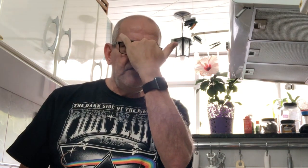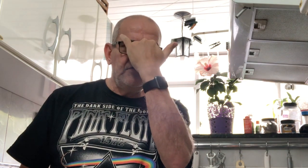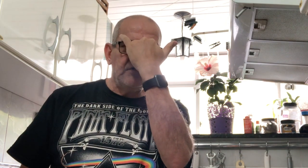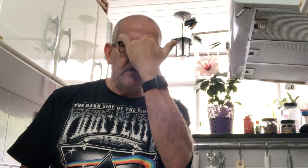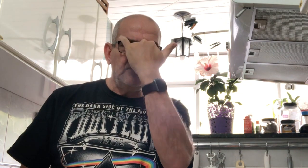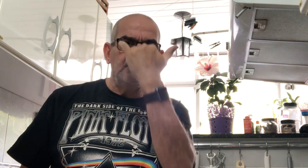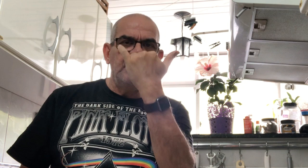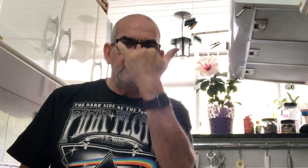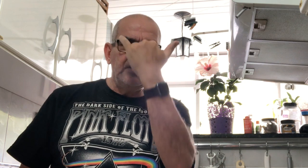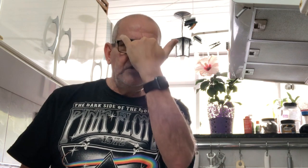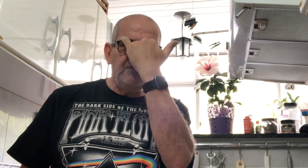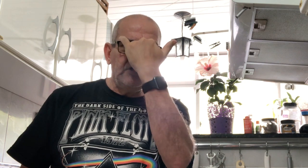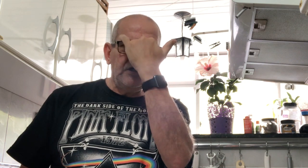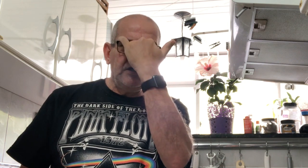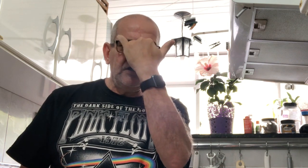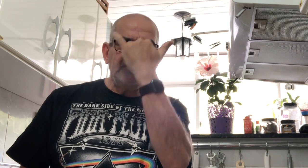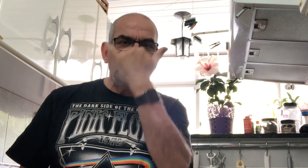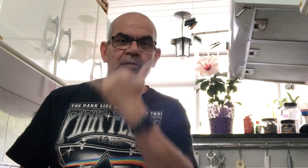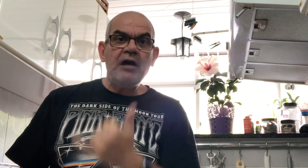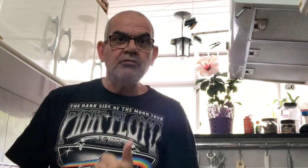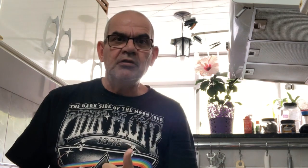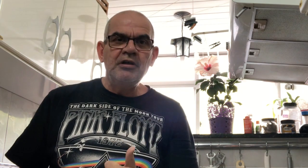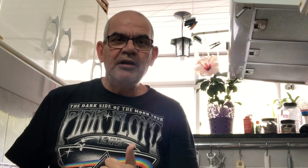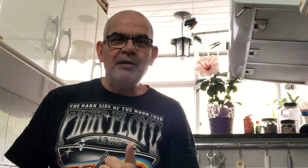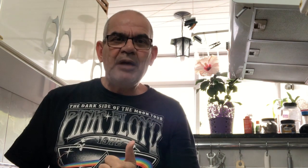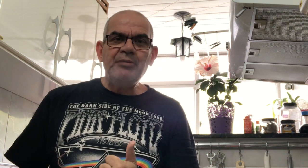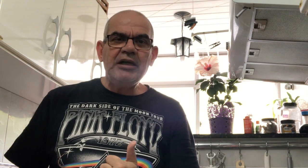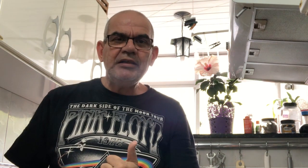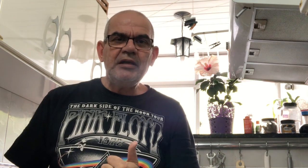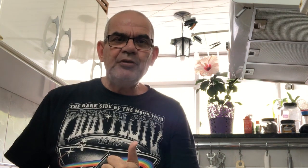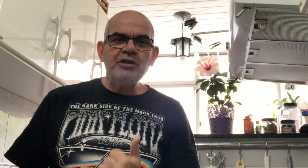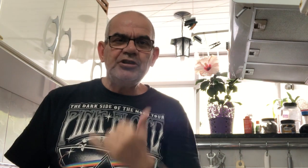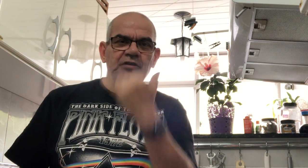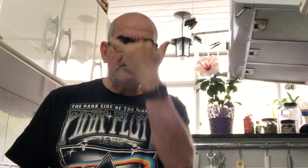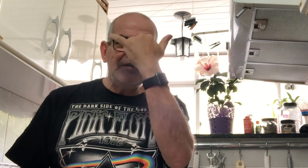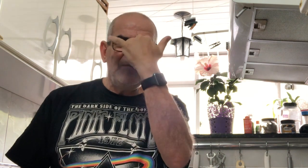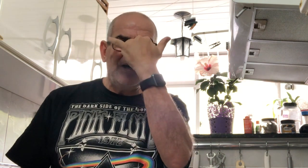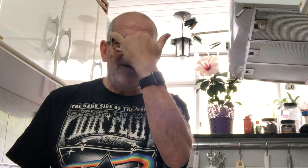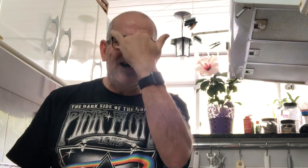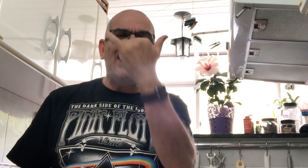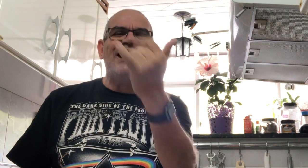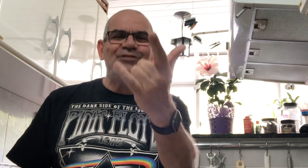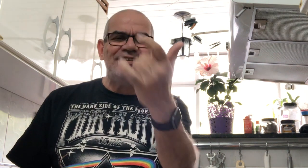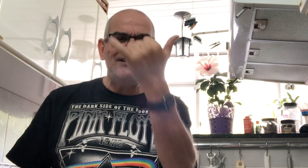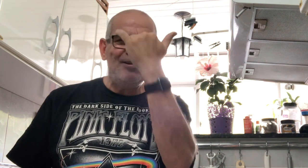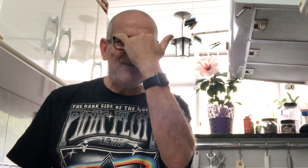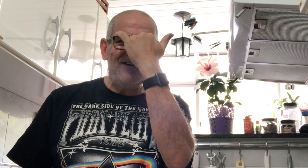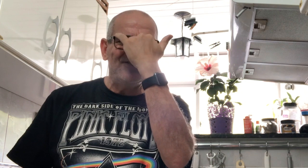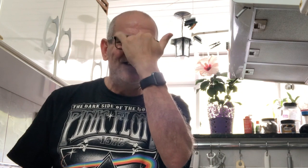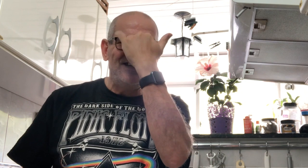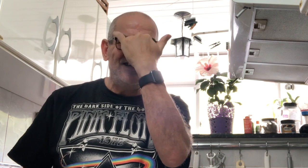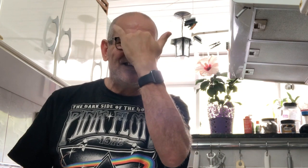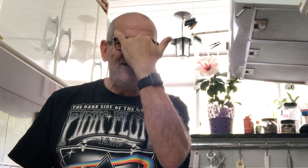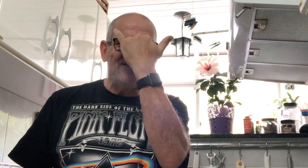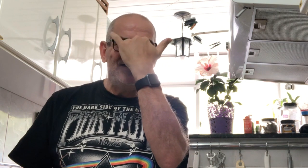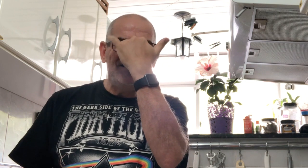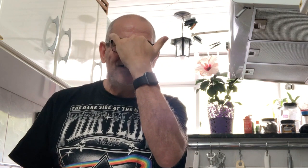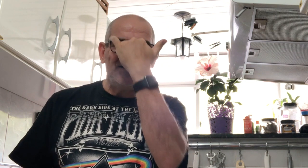esse sinal significa se deu mal. É brincadeira, é pejorativa. Se deu mal, haha, você se deu mal. É aqui, ó. Tá?